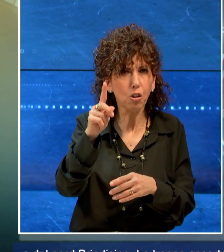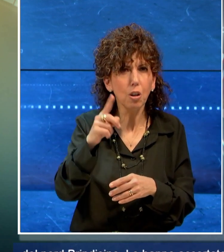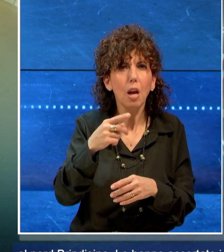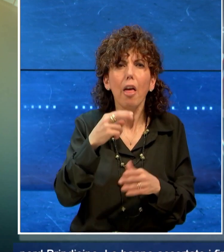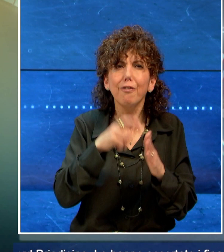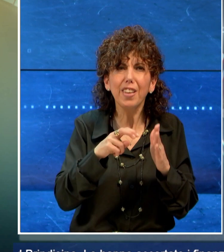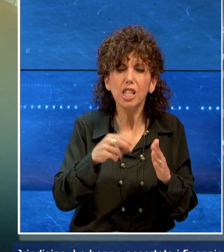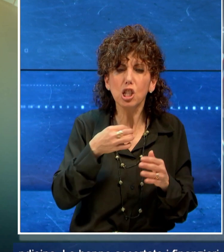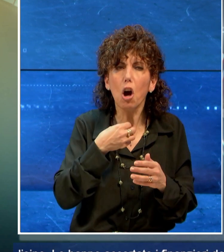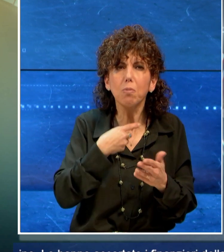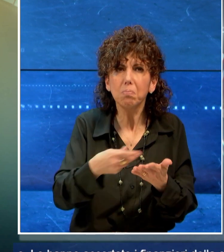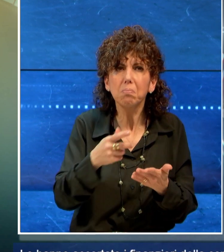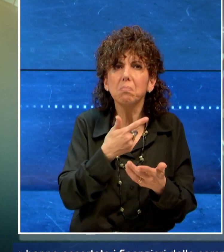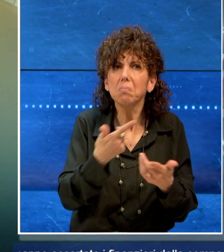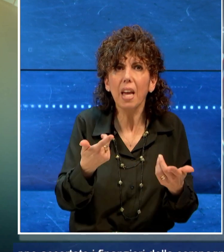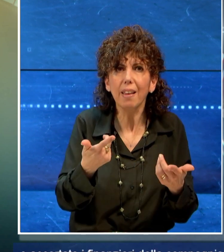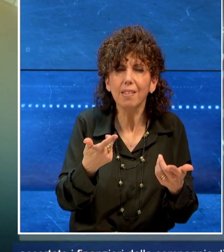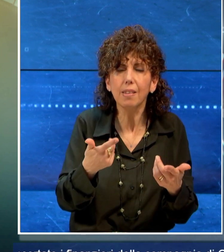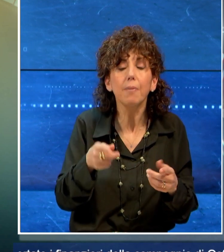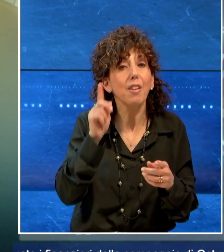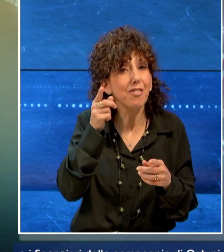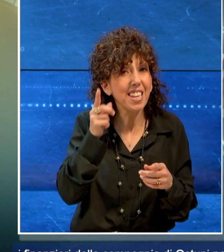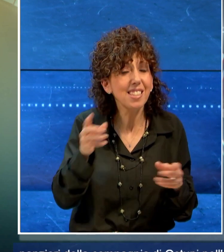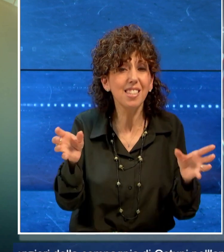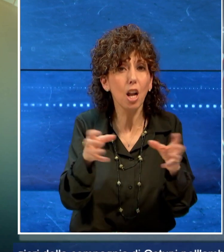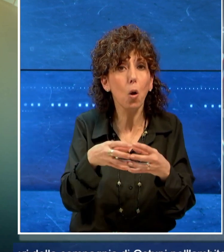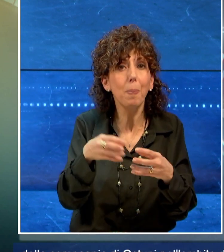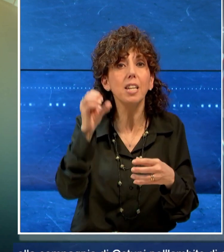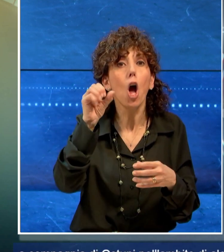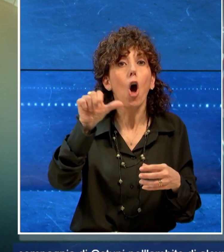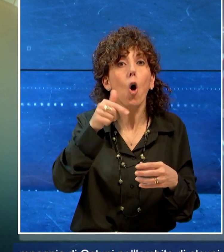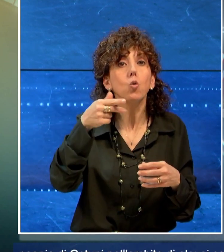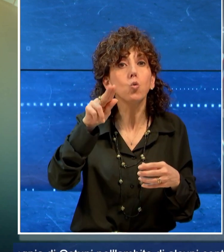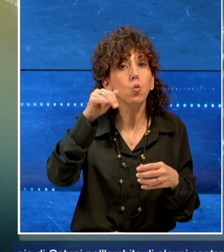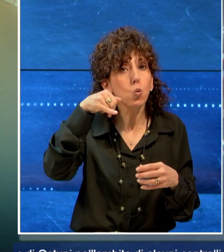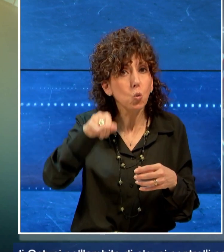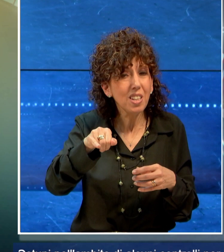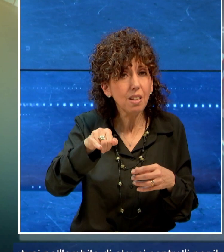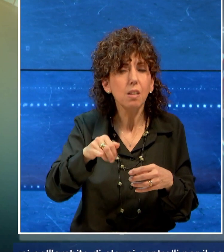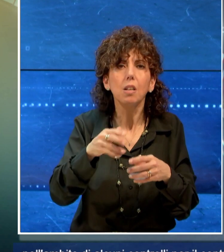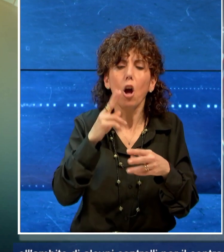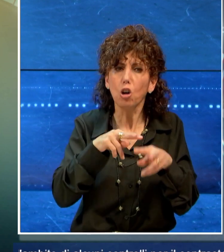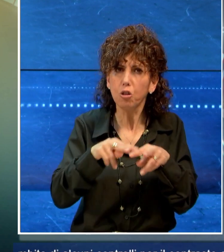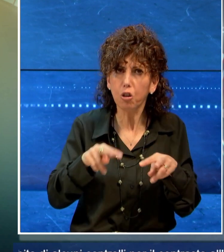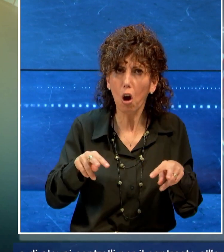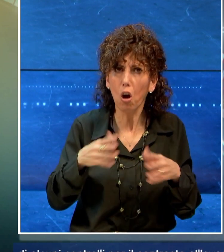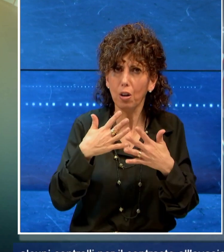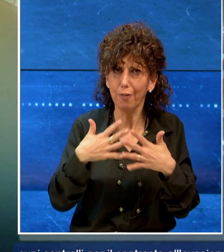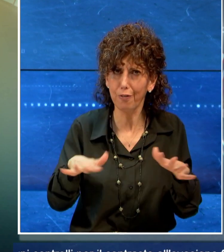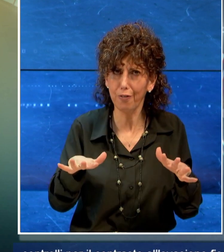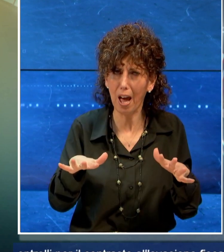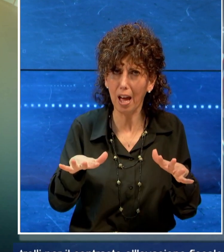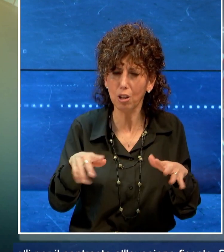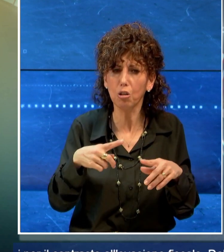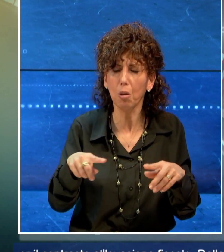accertato i finanzieri della compagnia di Ostuni nell'ambito di alcuni controlli per